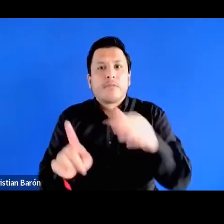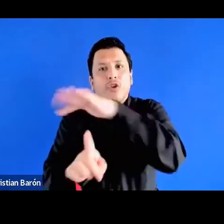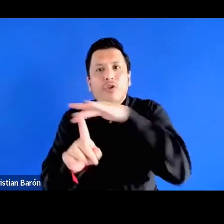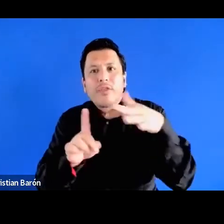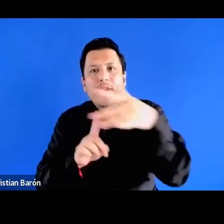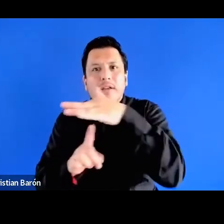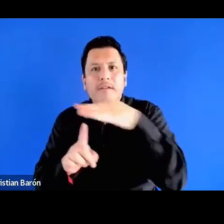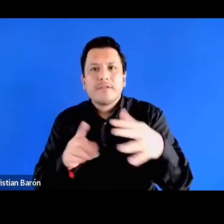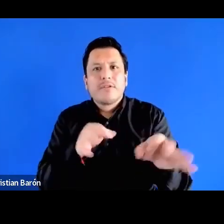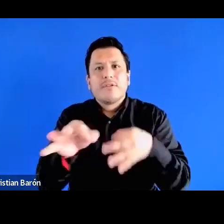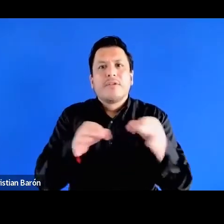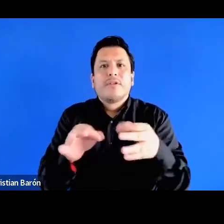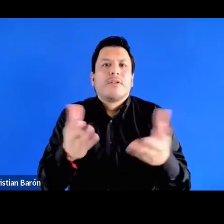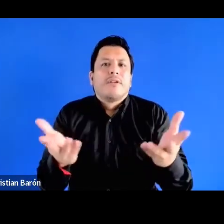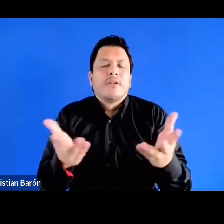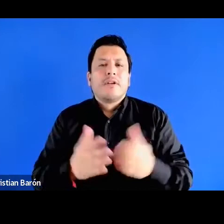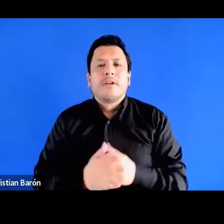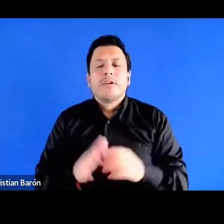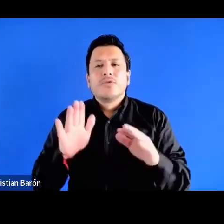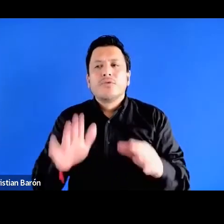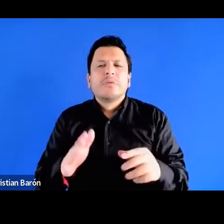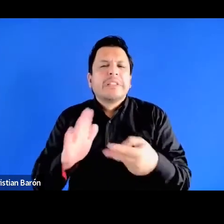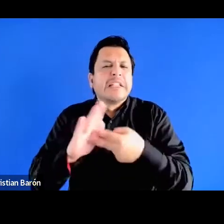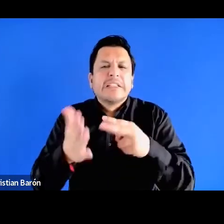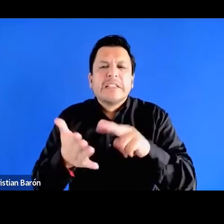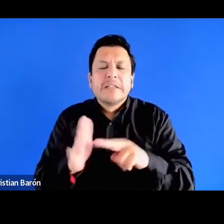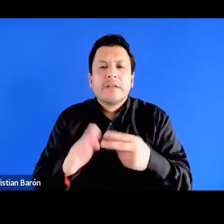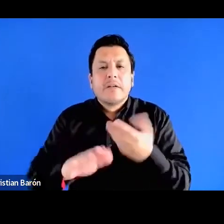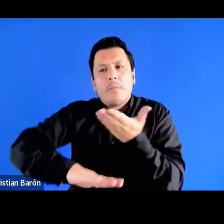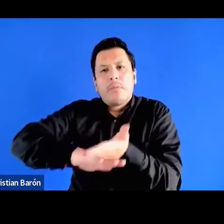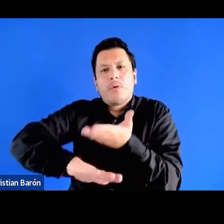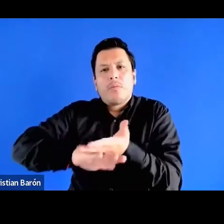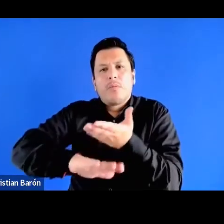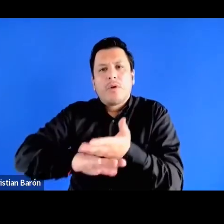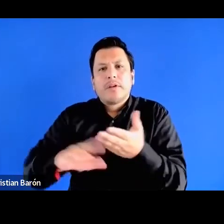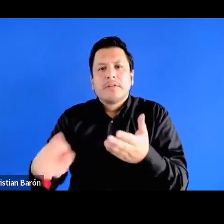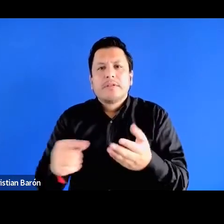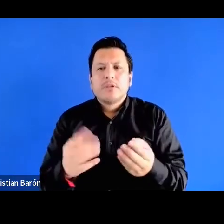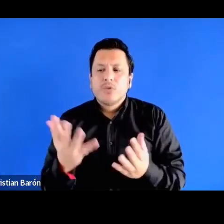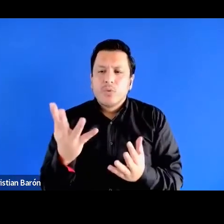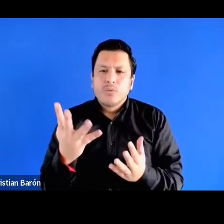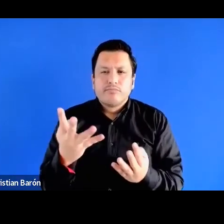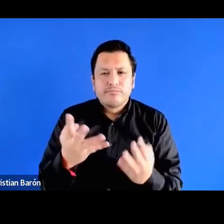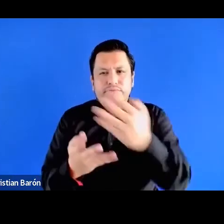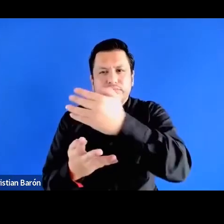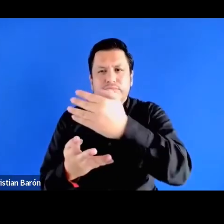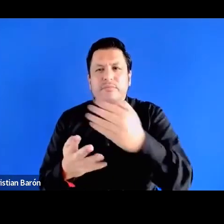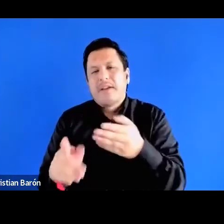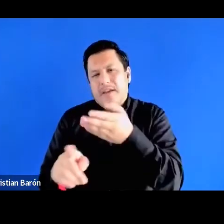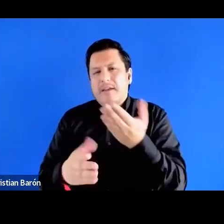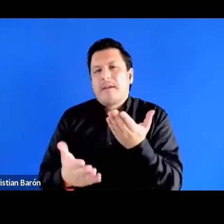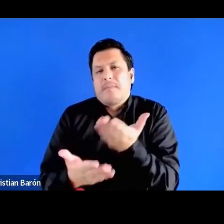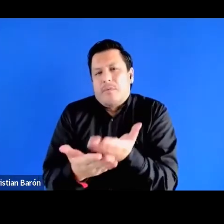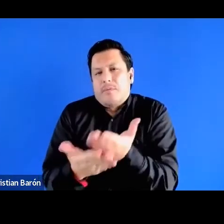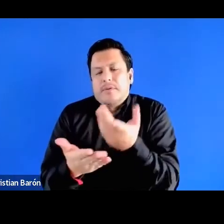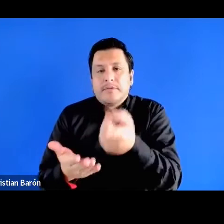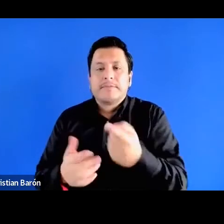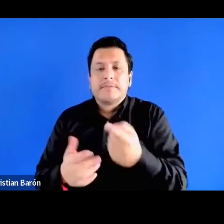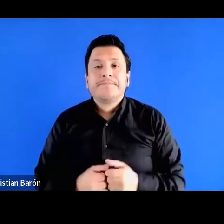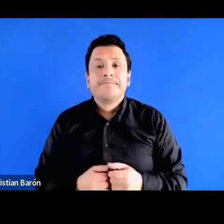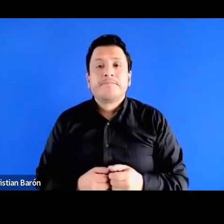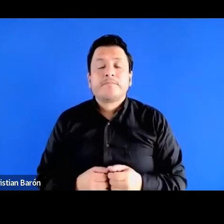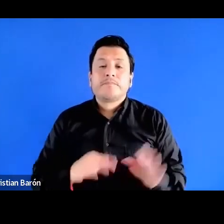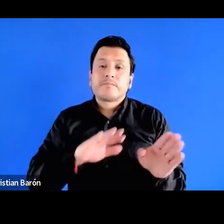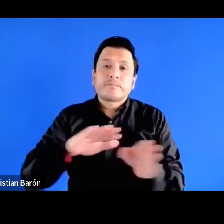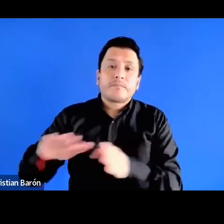contextualizada lo que es la propuesta de la interseccionalidad digamos que ella aborda lo otro